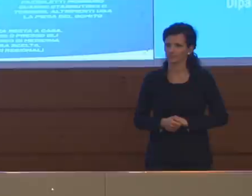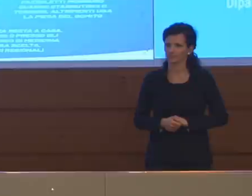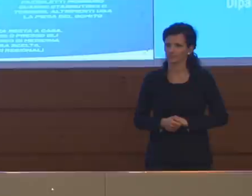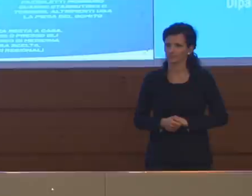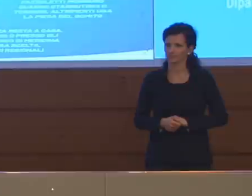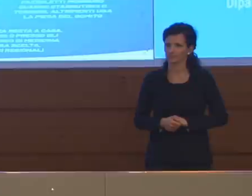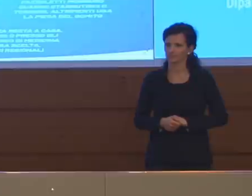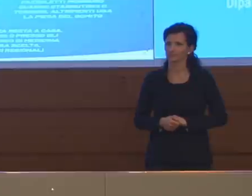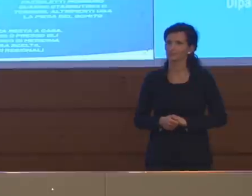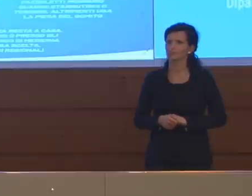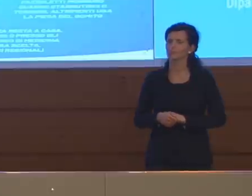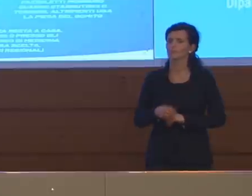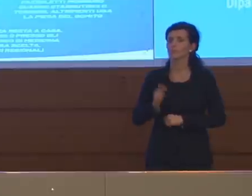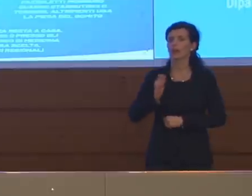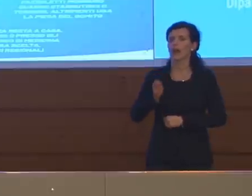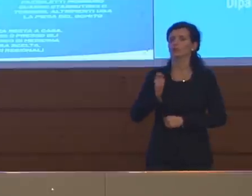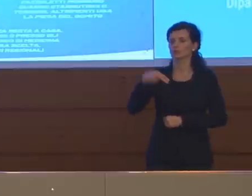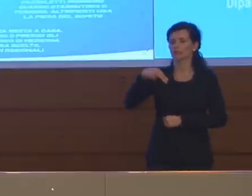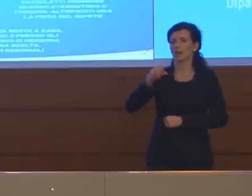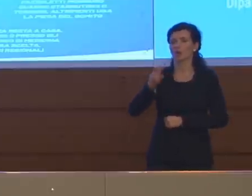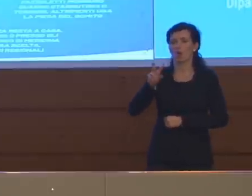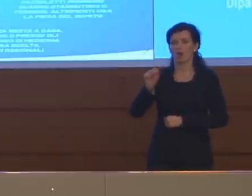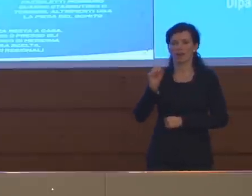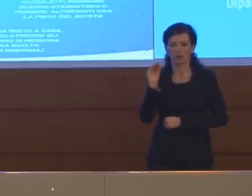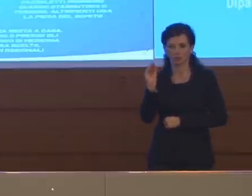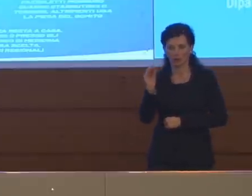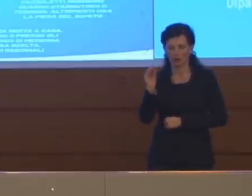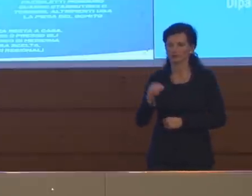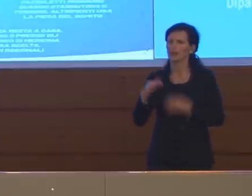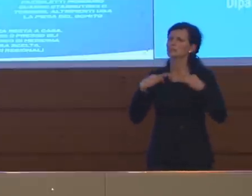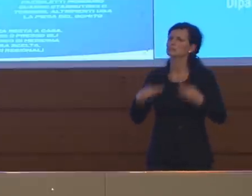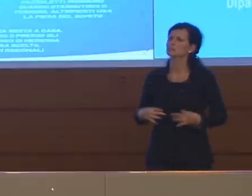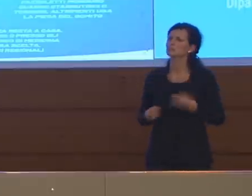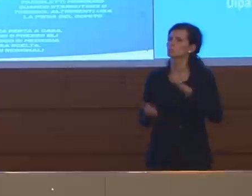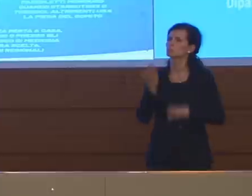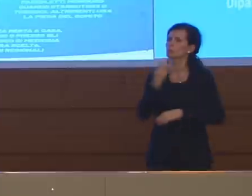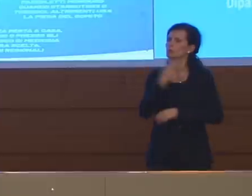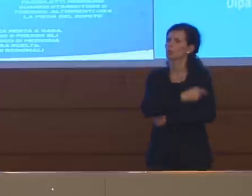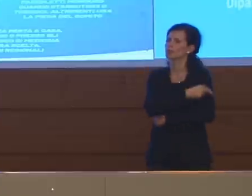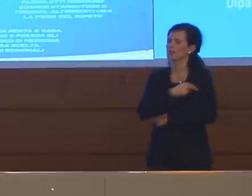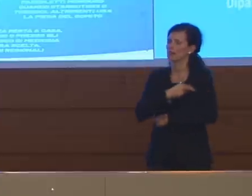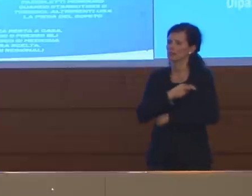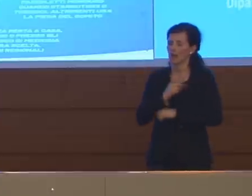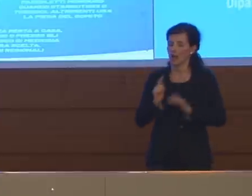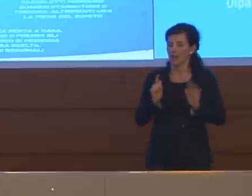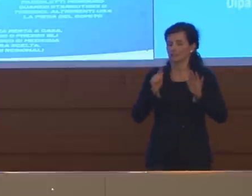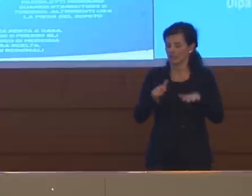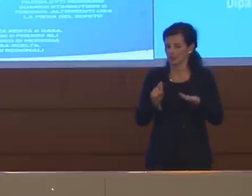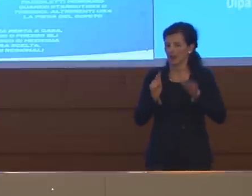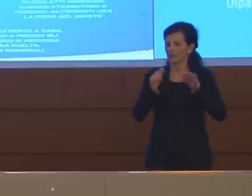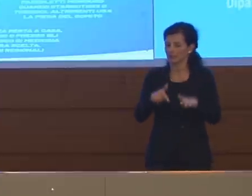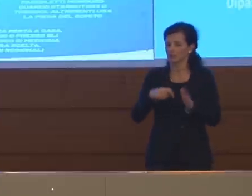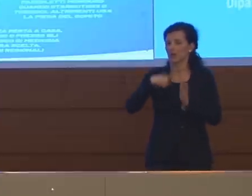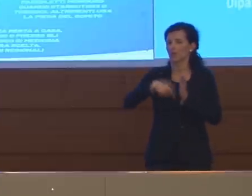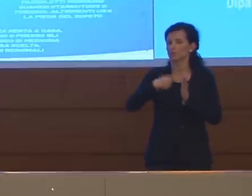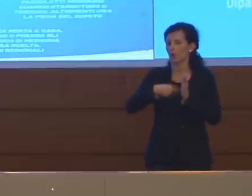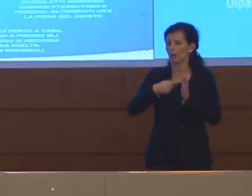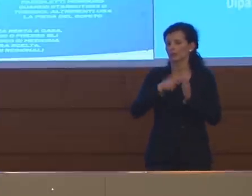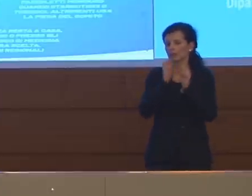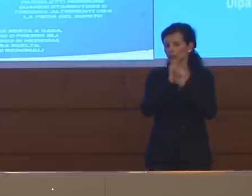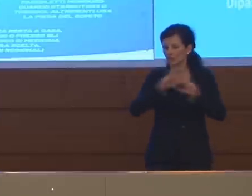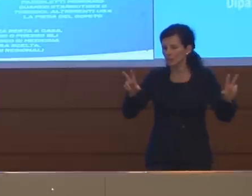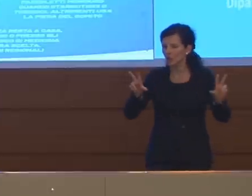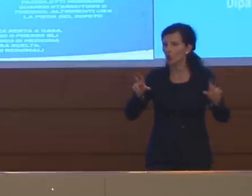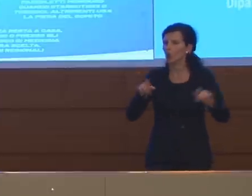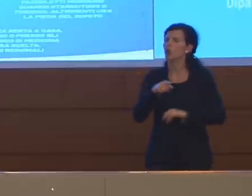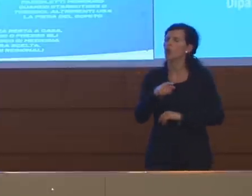Buongiorno, Giuliano Bormioli, Agenzia Nova. L'Istituto Superiore di Sanità ogni settimana nel suo bollettino ripete, rimarca, che